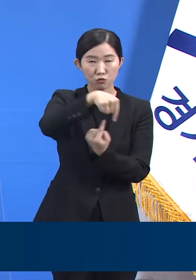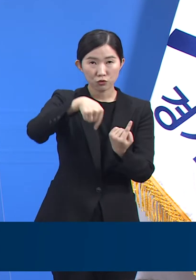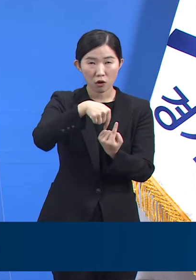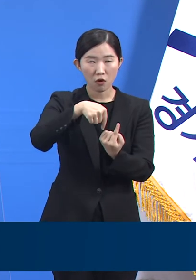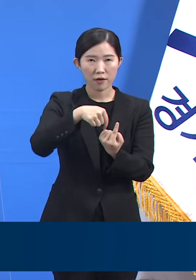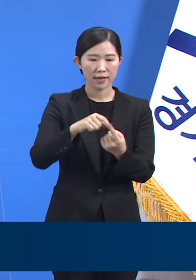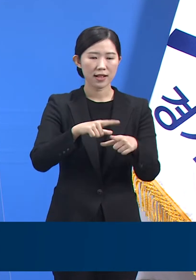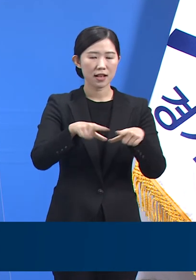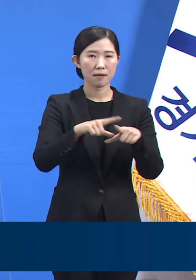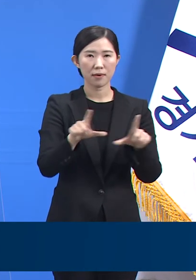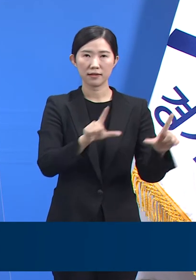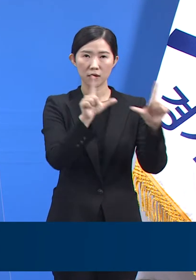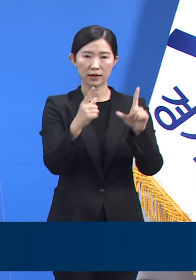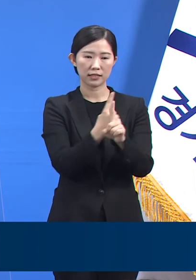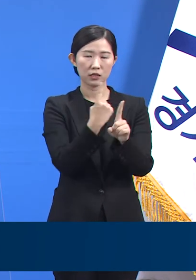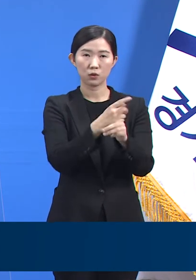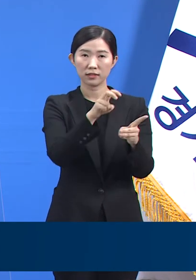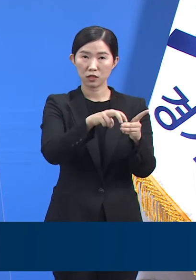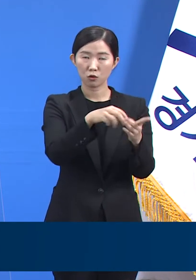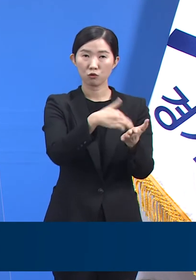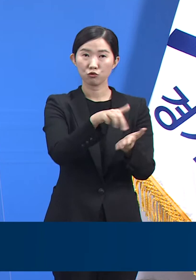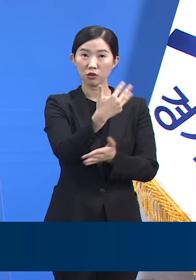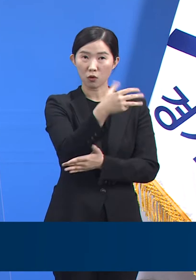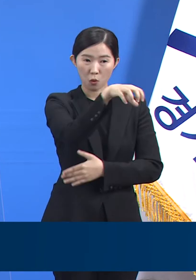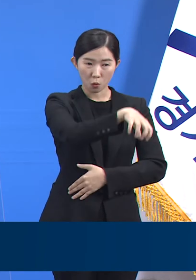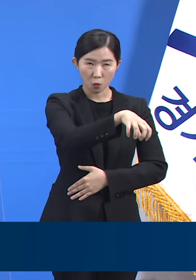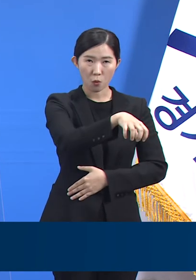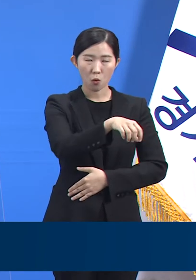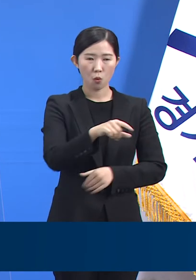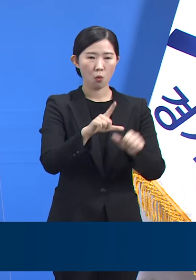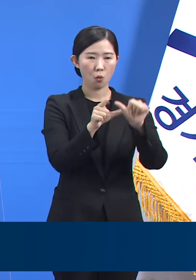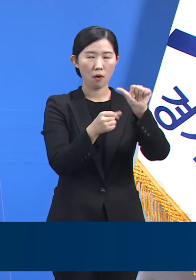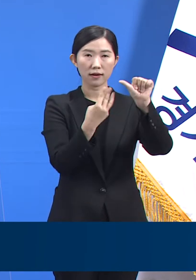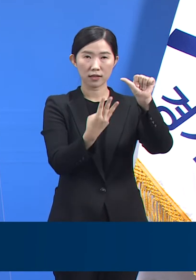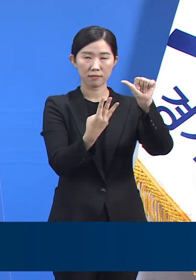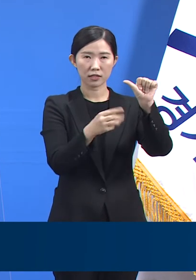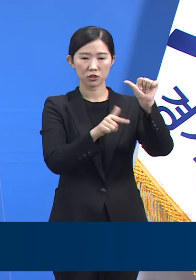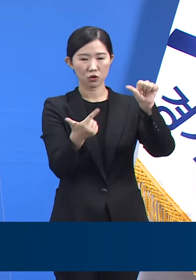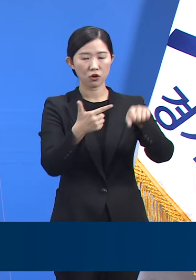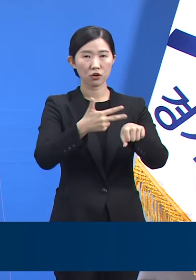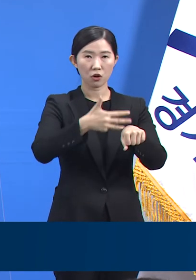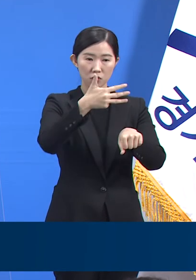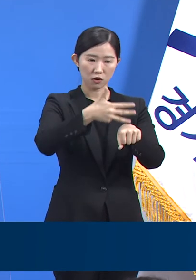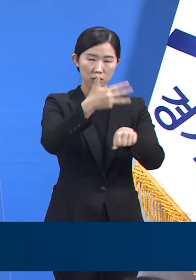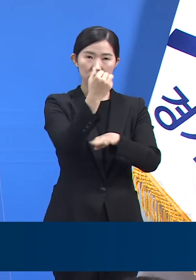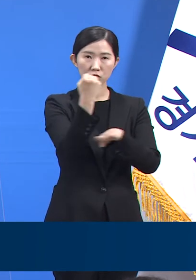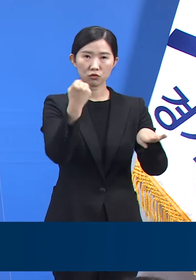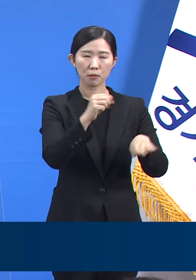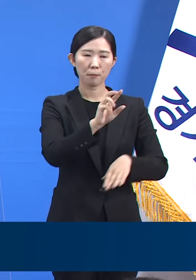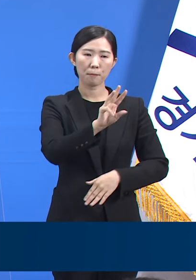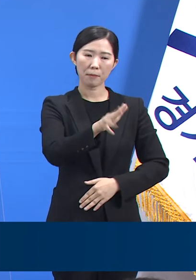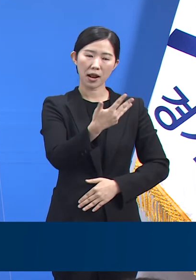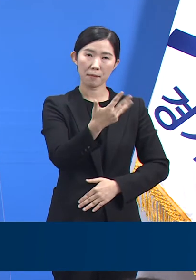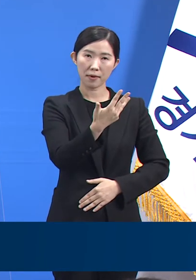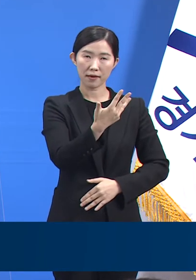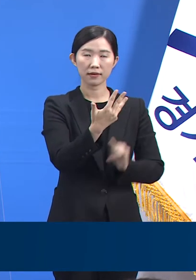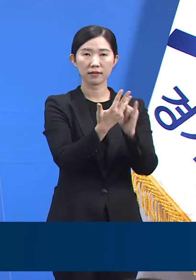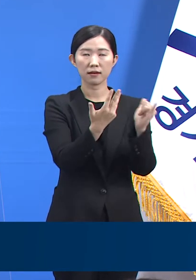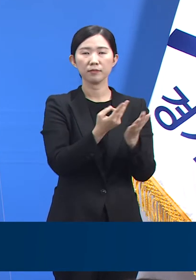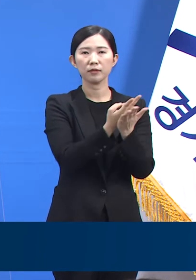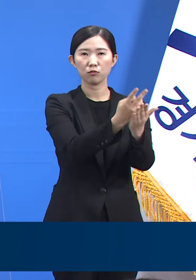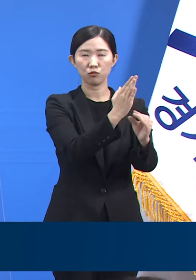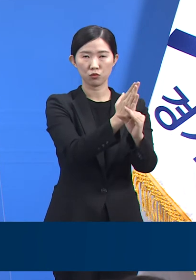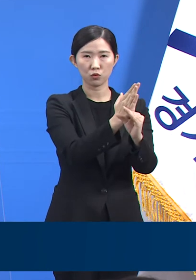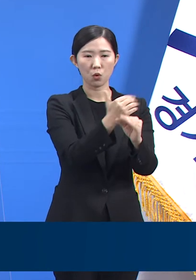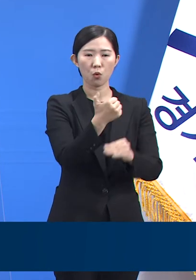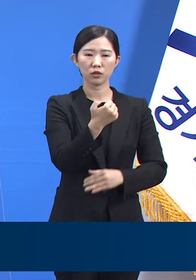일반생활치료센터에는 5월 3일 18시 기준 827명이 입소해 계십니다. 현재 가동률은 52.4